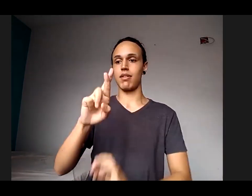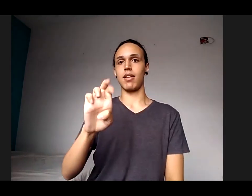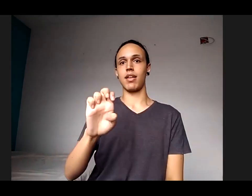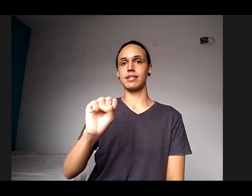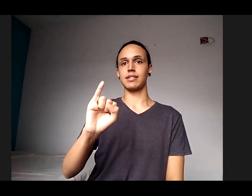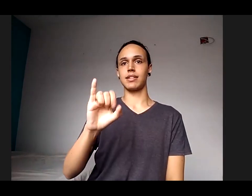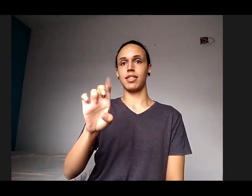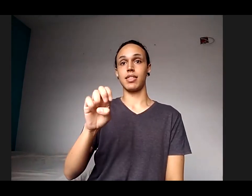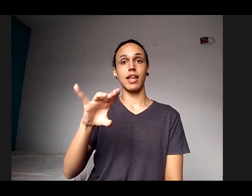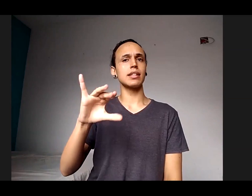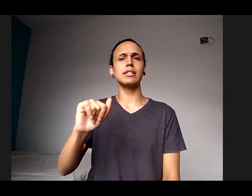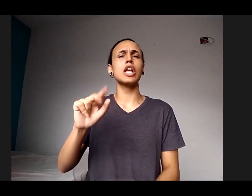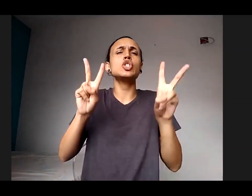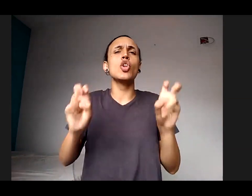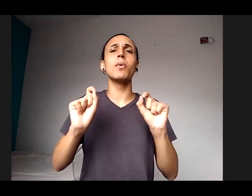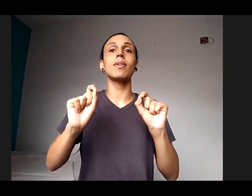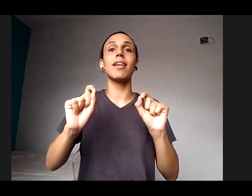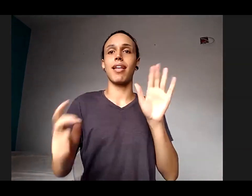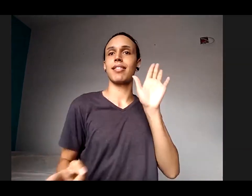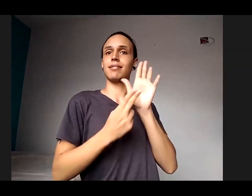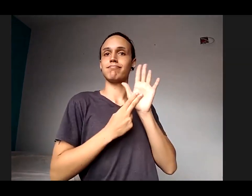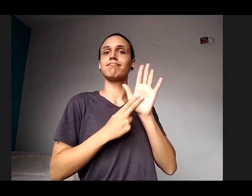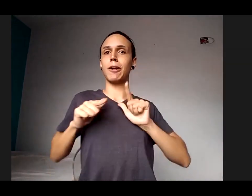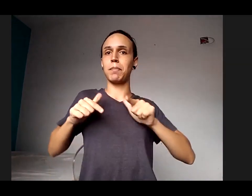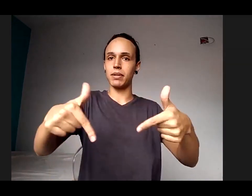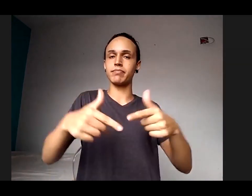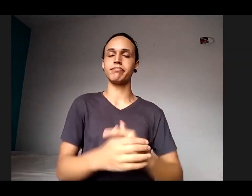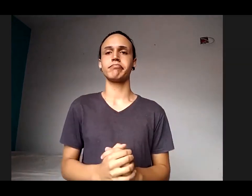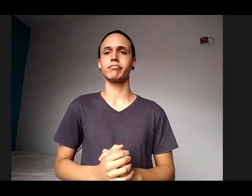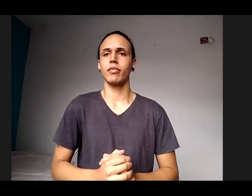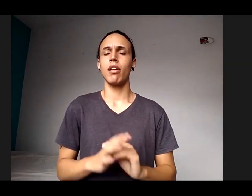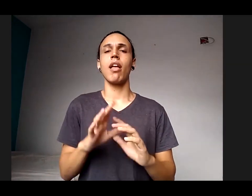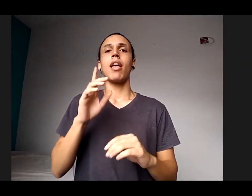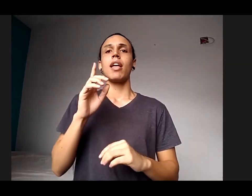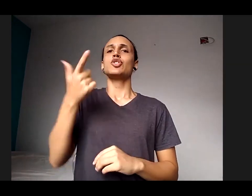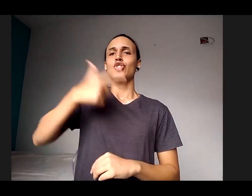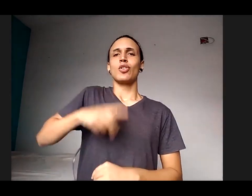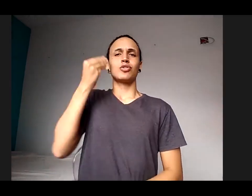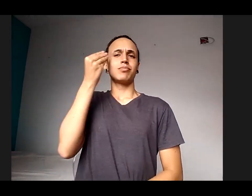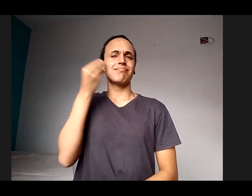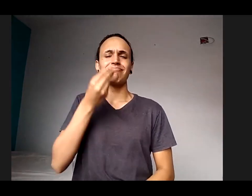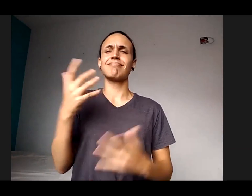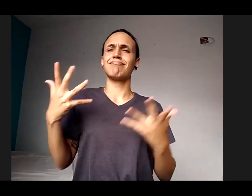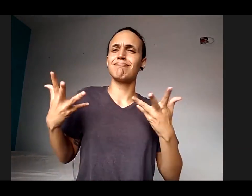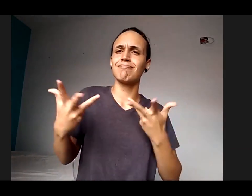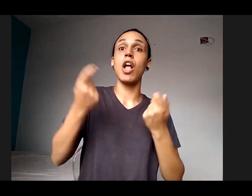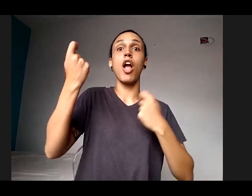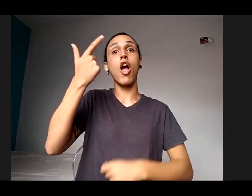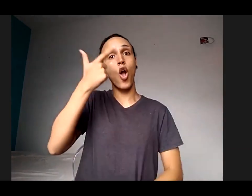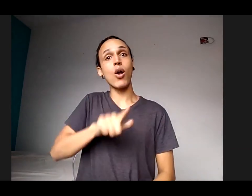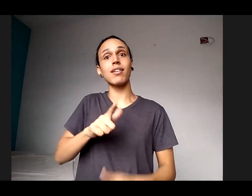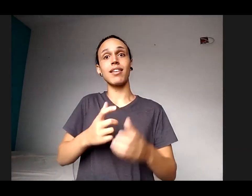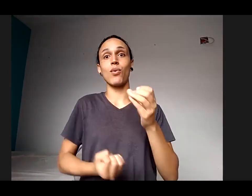novo, a experiência foi de um trabalho muito harmonioso em que a gente conseguiu produzir essa nota técnica, mostrando essa vontade